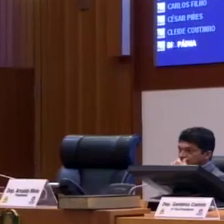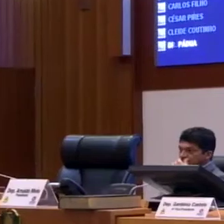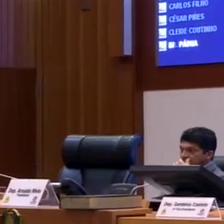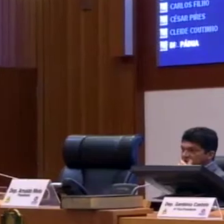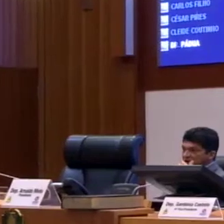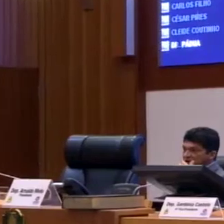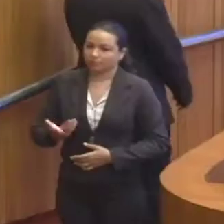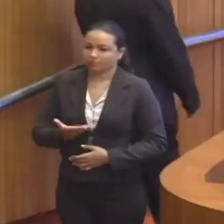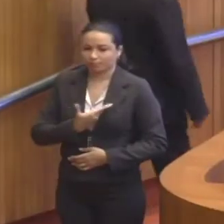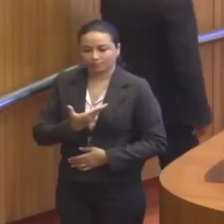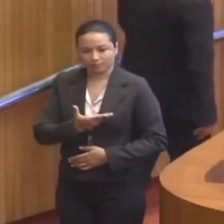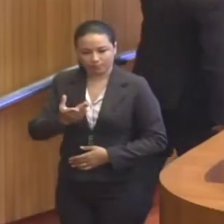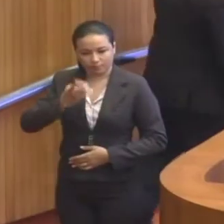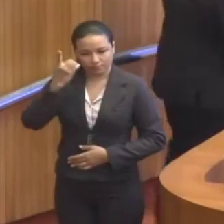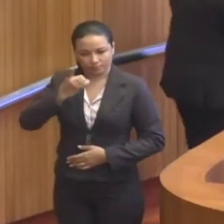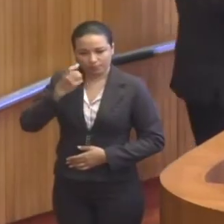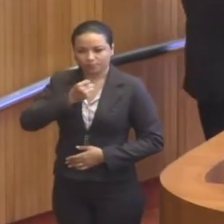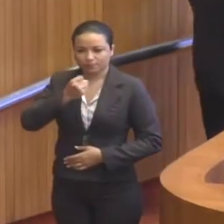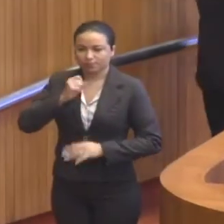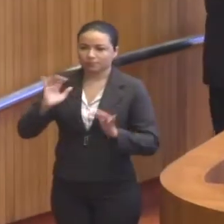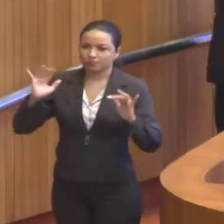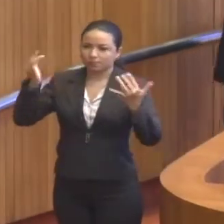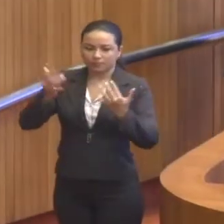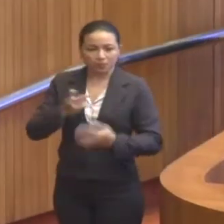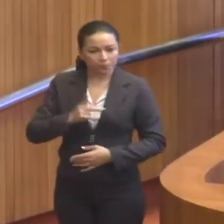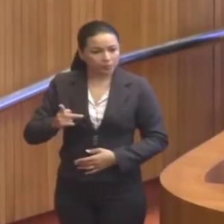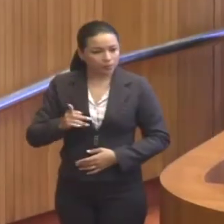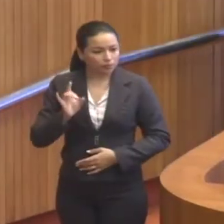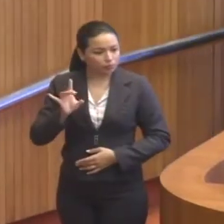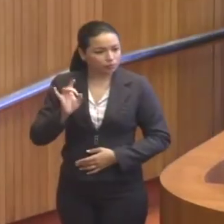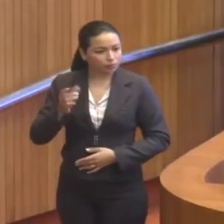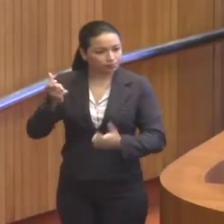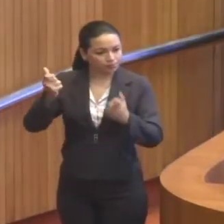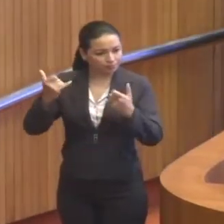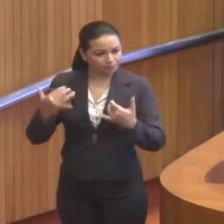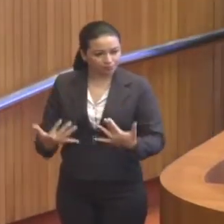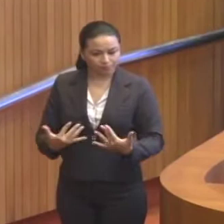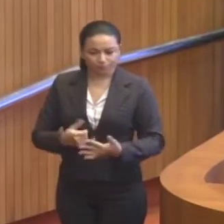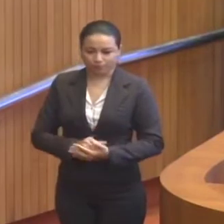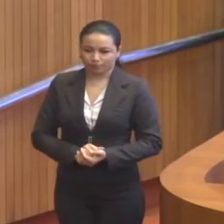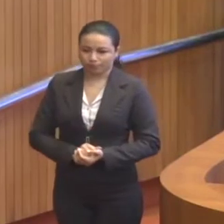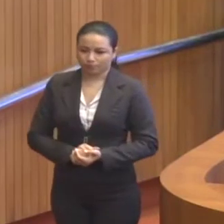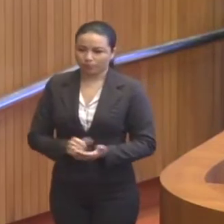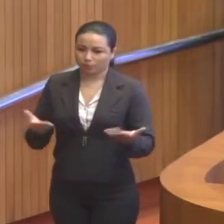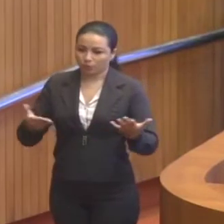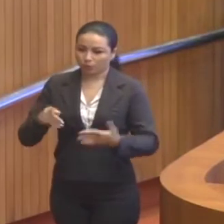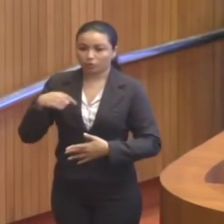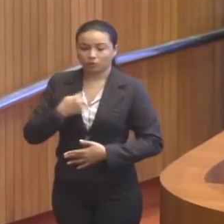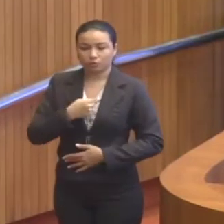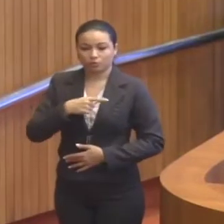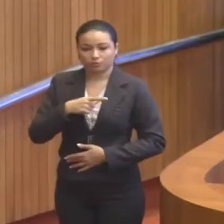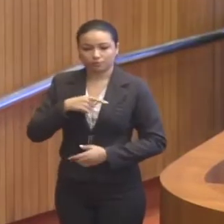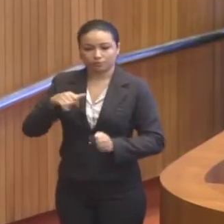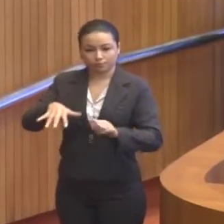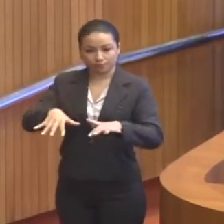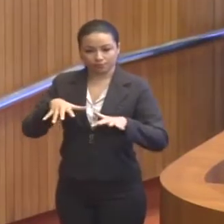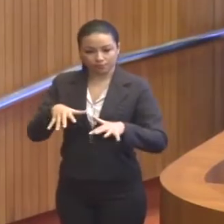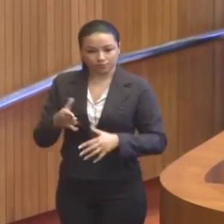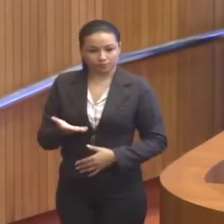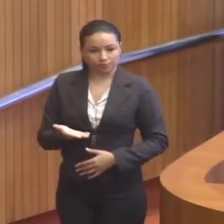Senhor presidente, colegas parlamentares, imprensa e galeria, senhor presidente, apenas para registrar que hoje nós temos sessão